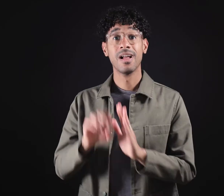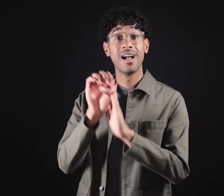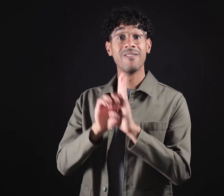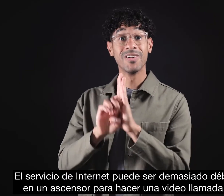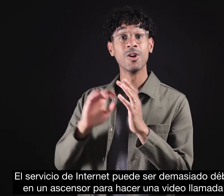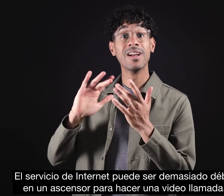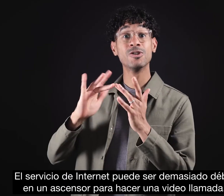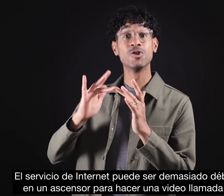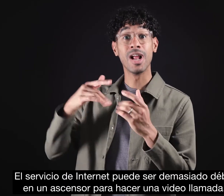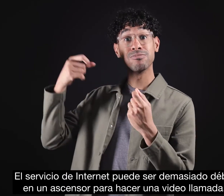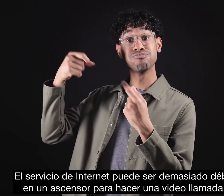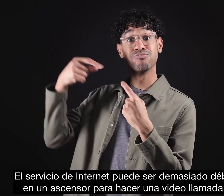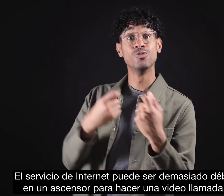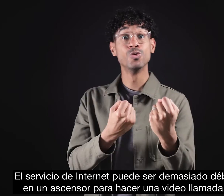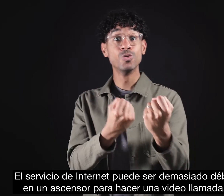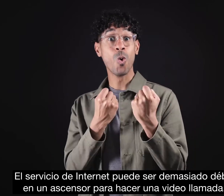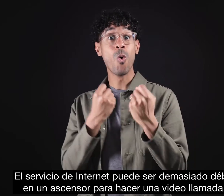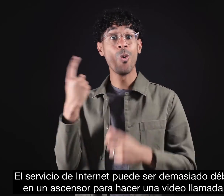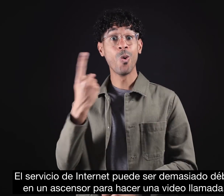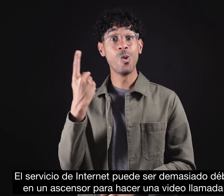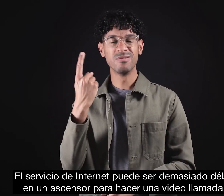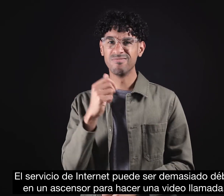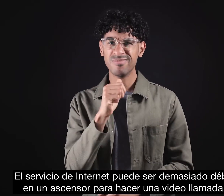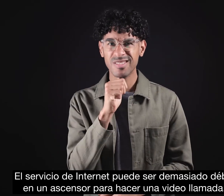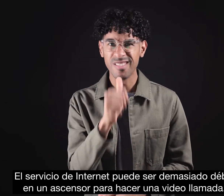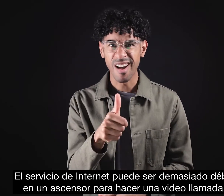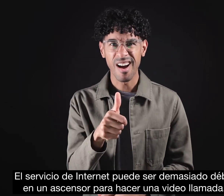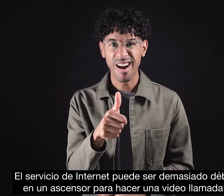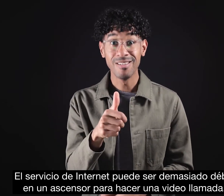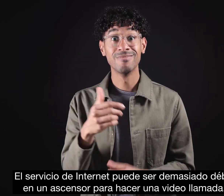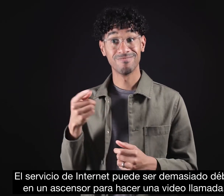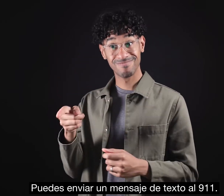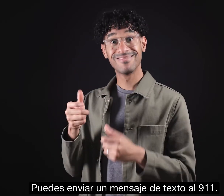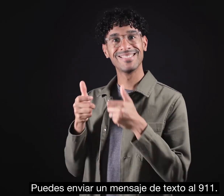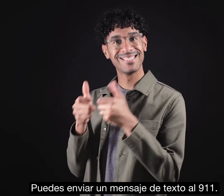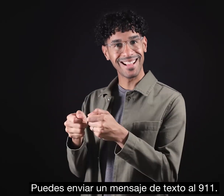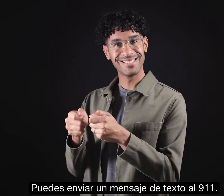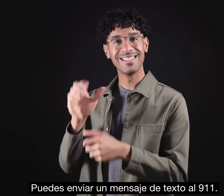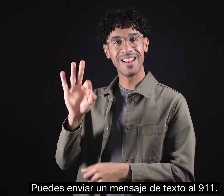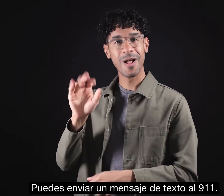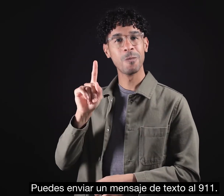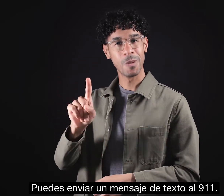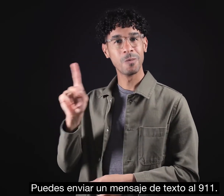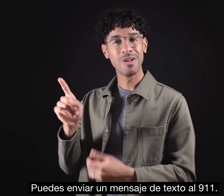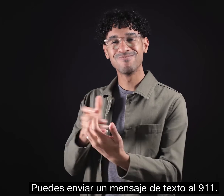El servicio de Internet puede ser demasiado débil en un ascensor para hacer una videollamada. Puedes enviar un mensaje de texto al 911.